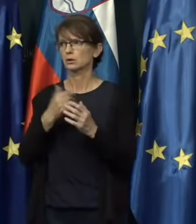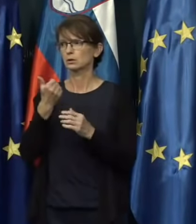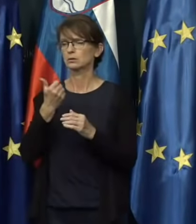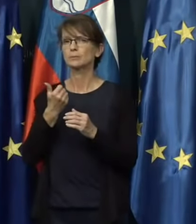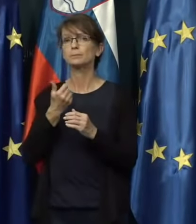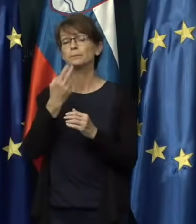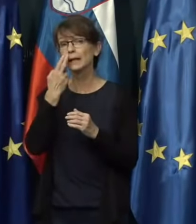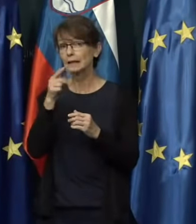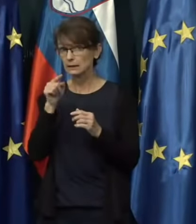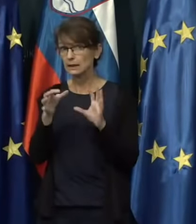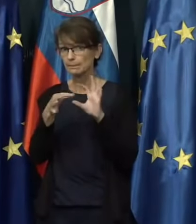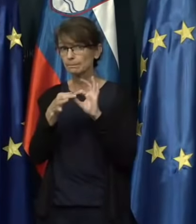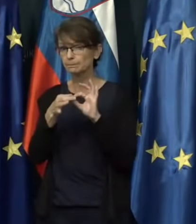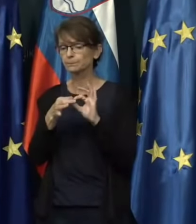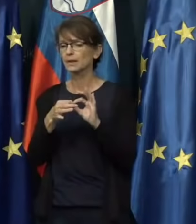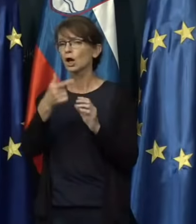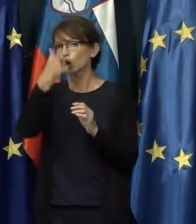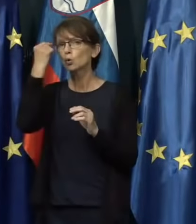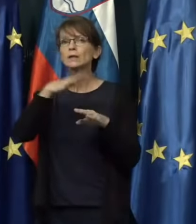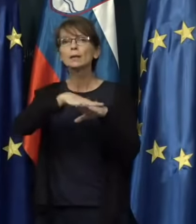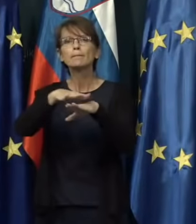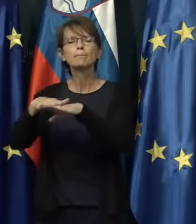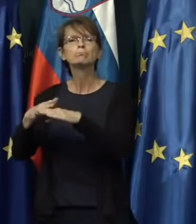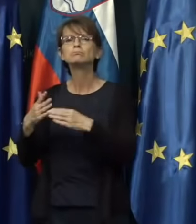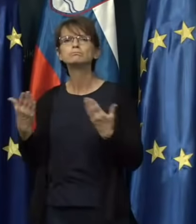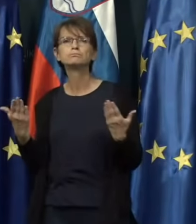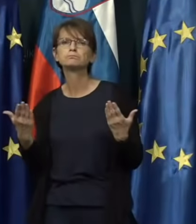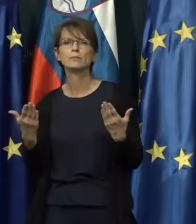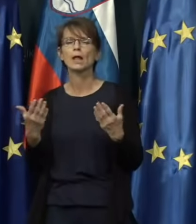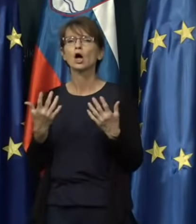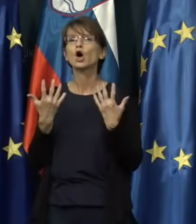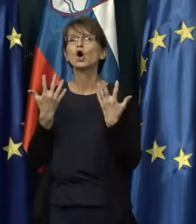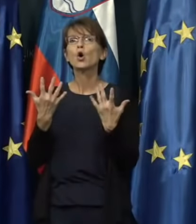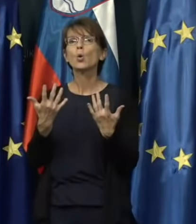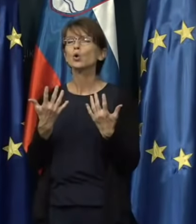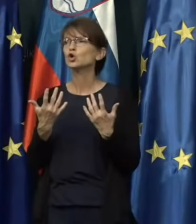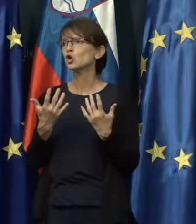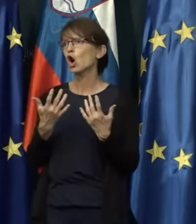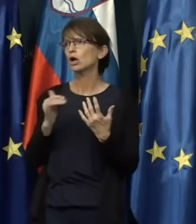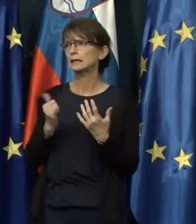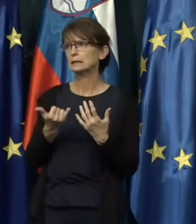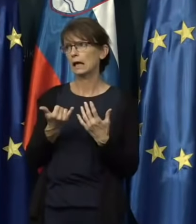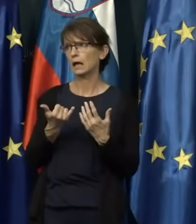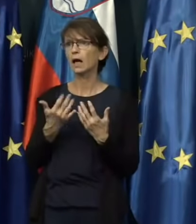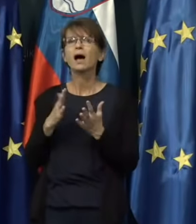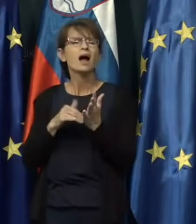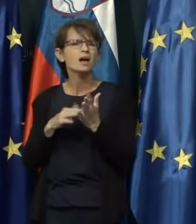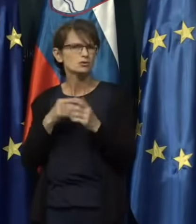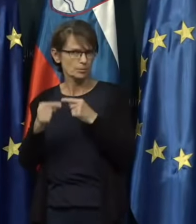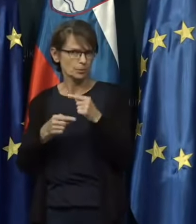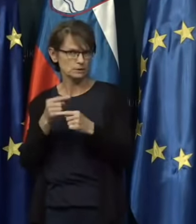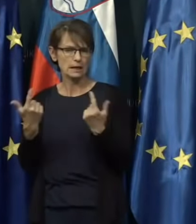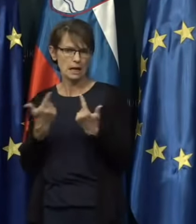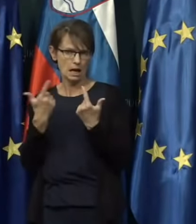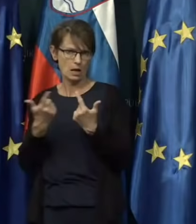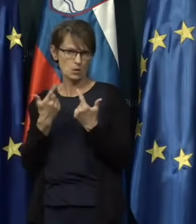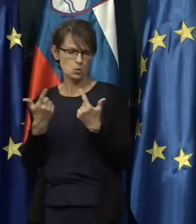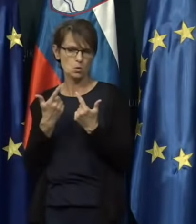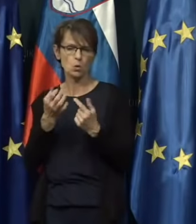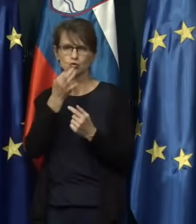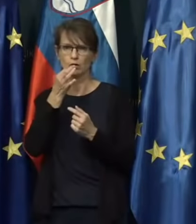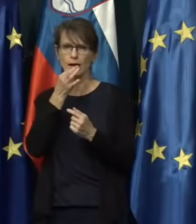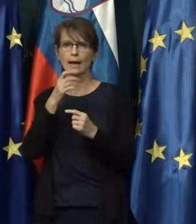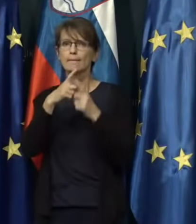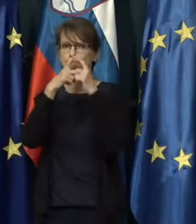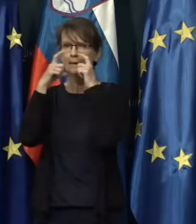mogoče to ljudem za sporočiti, koliko nevarno ali pa kakšne posledice ima lahko ne pravrno uporaba maske?